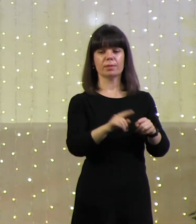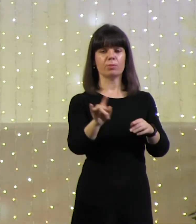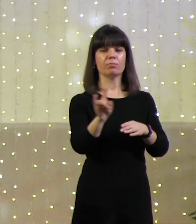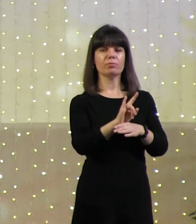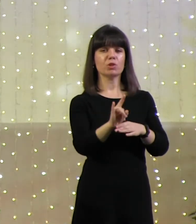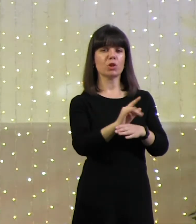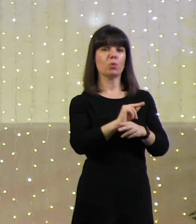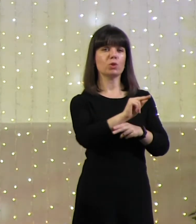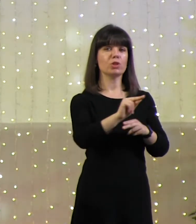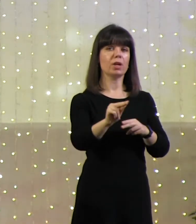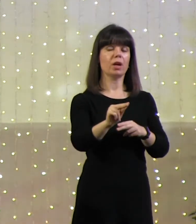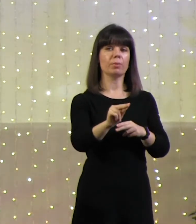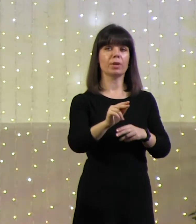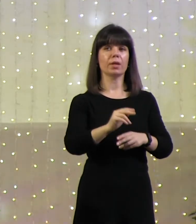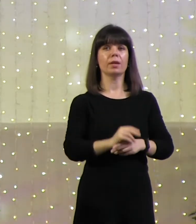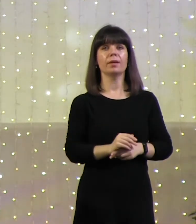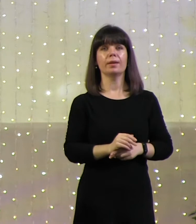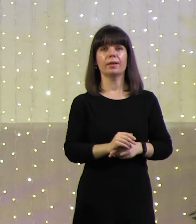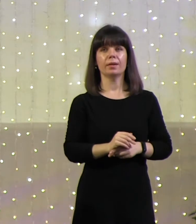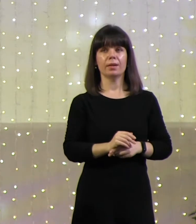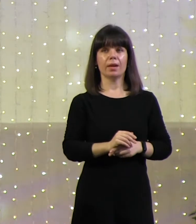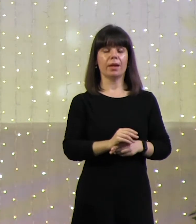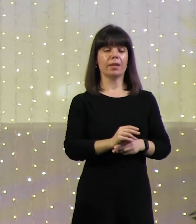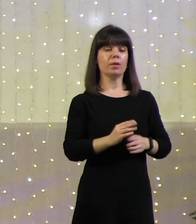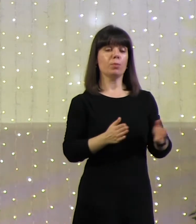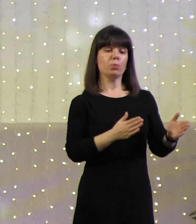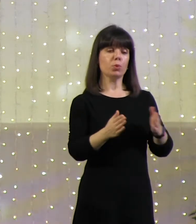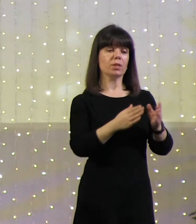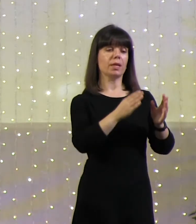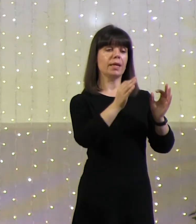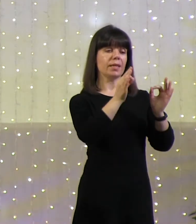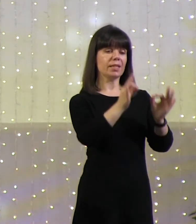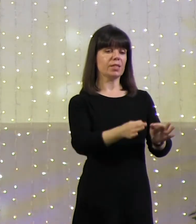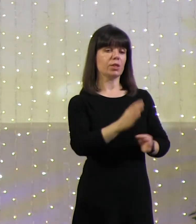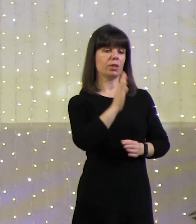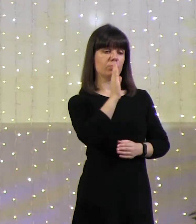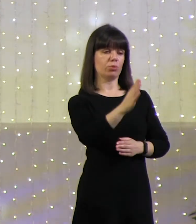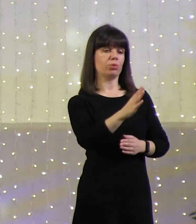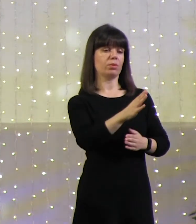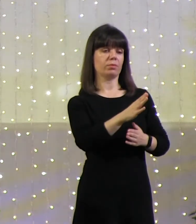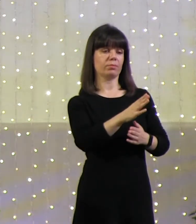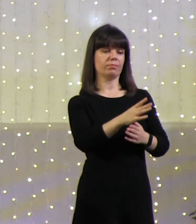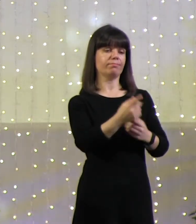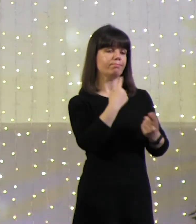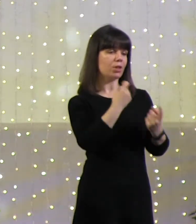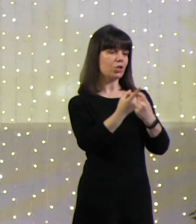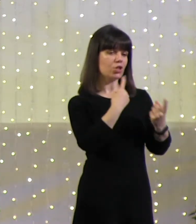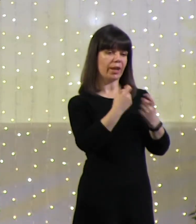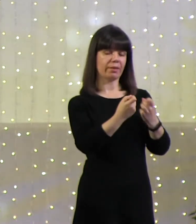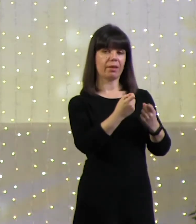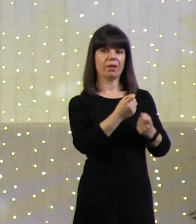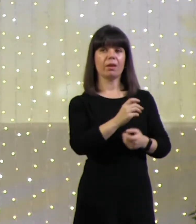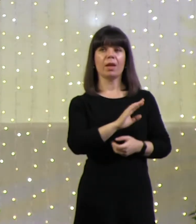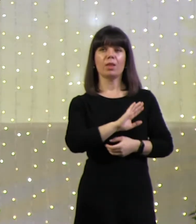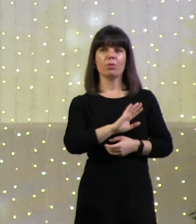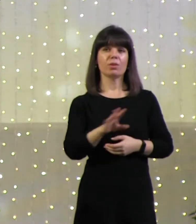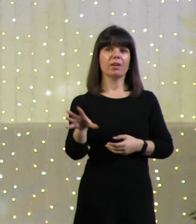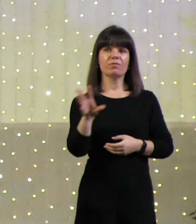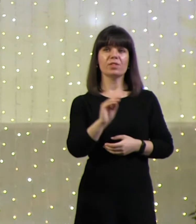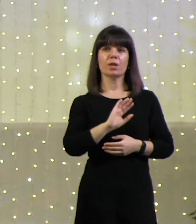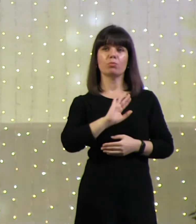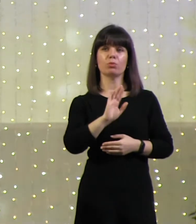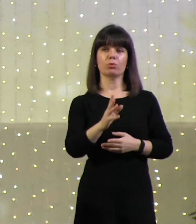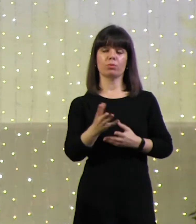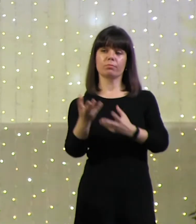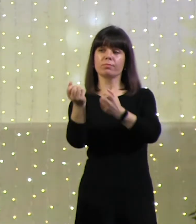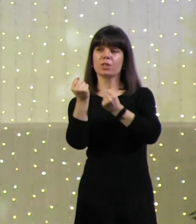и через них путь истины будет в поношении. Но не все будут держаться того, что Бог